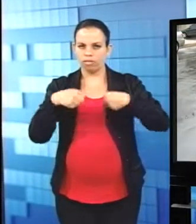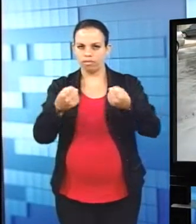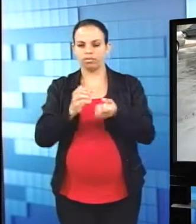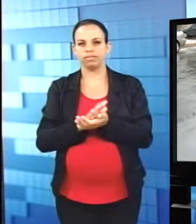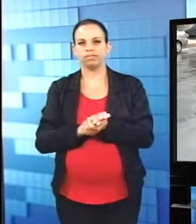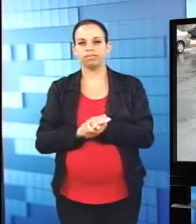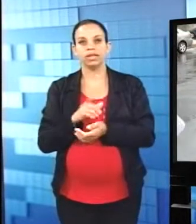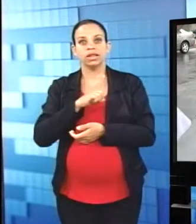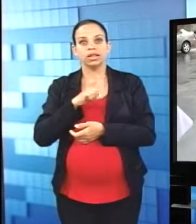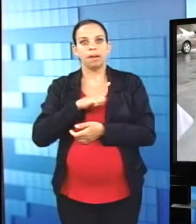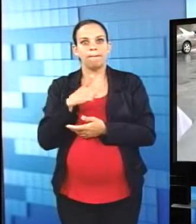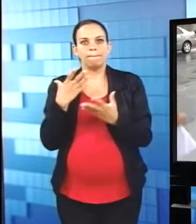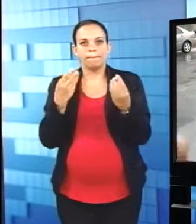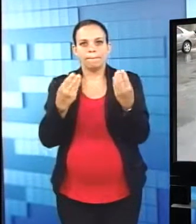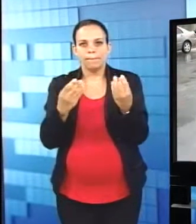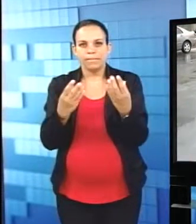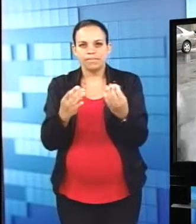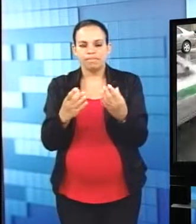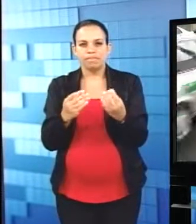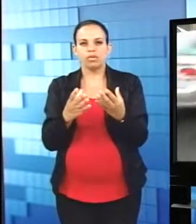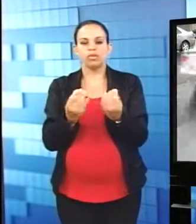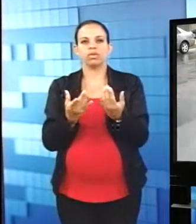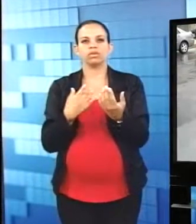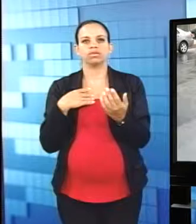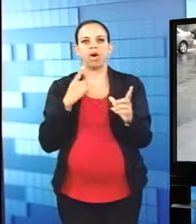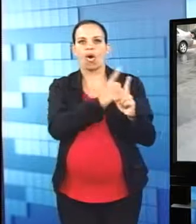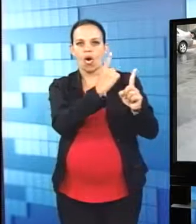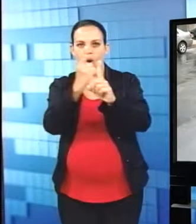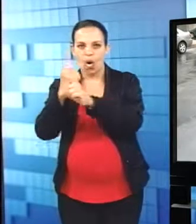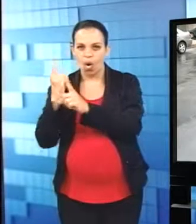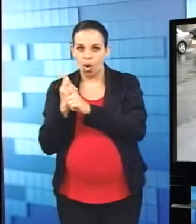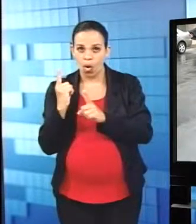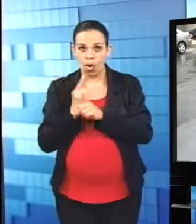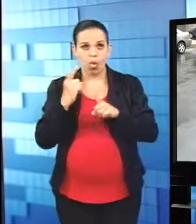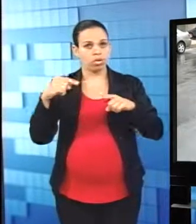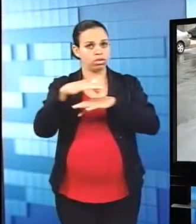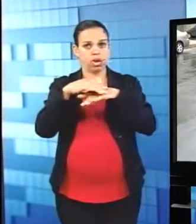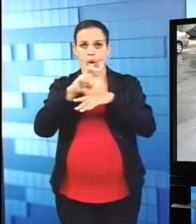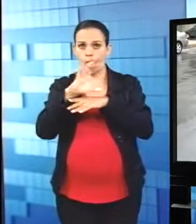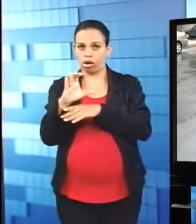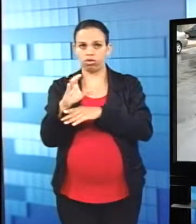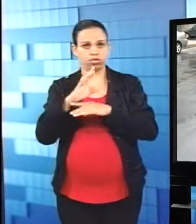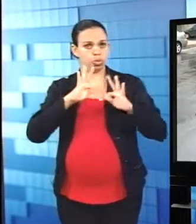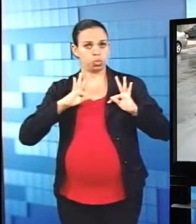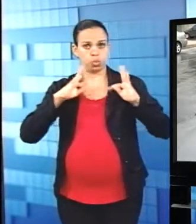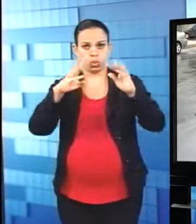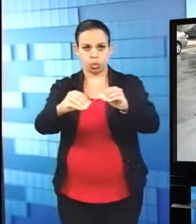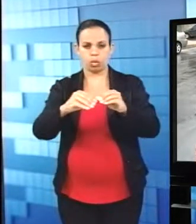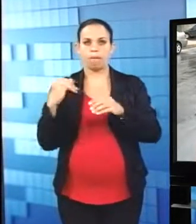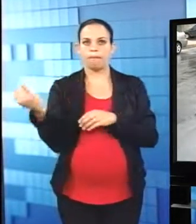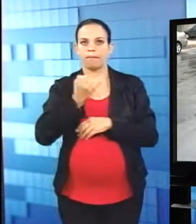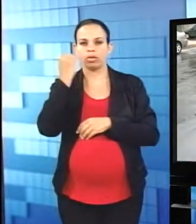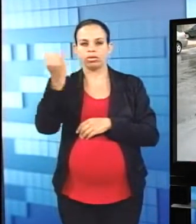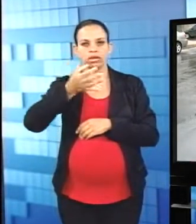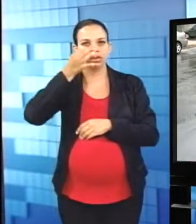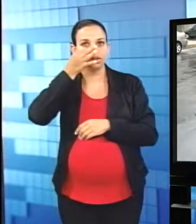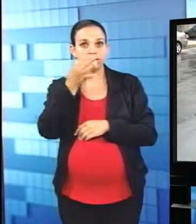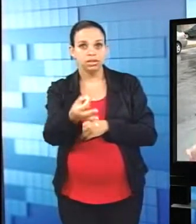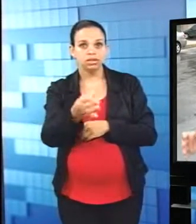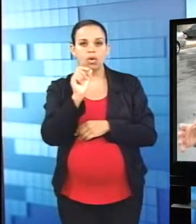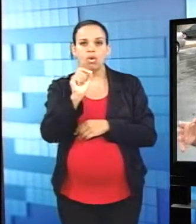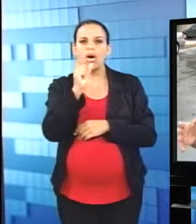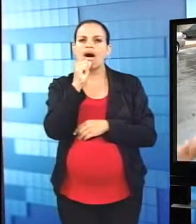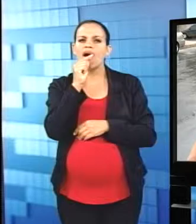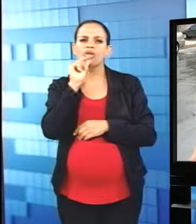inadequado da água servida. A água servida é toda a água que foi utilizada dentro da residência. Água que